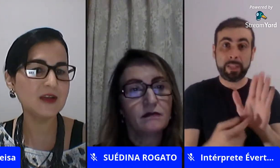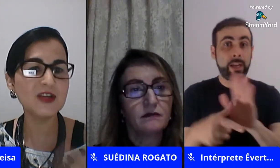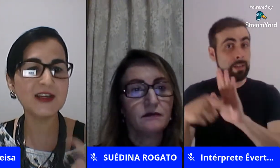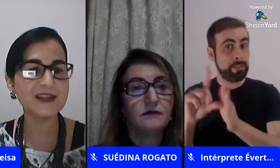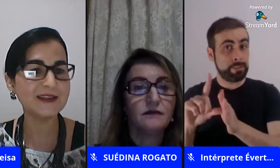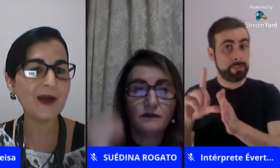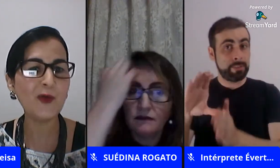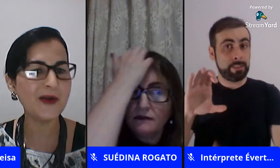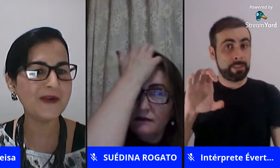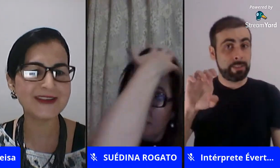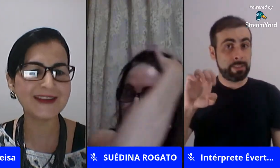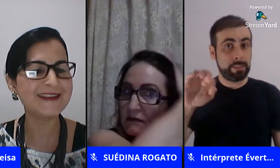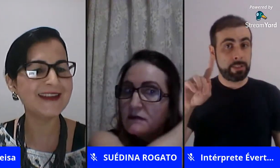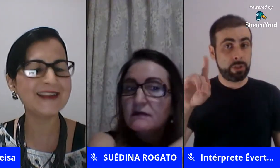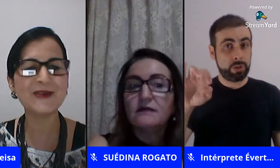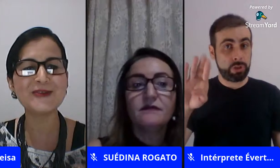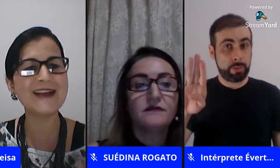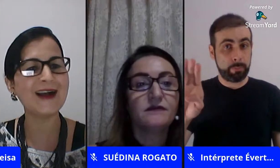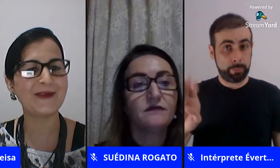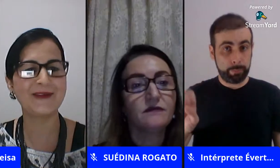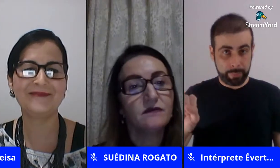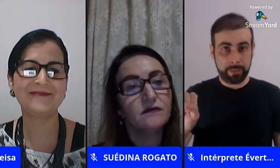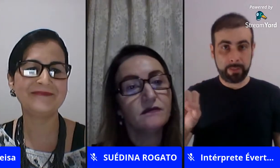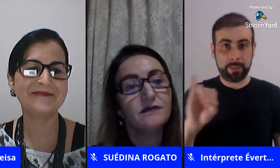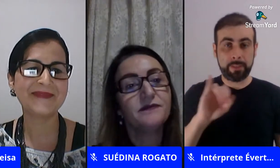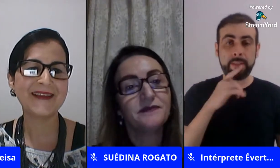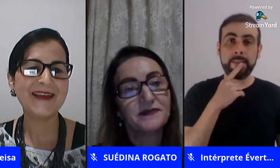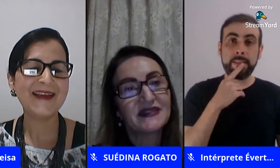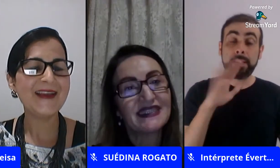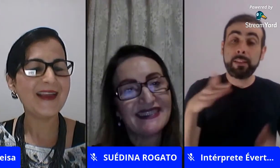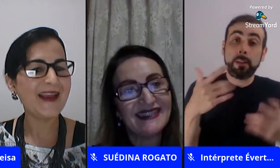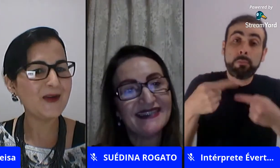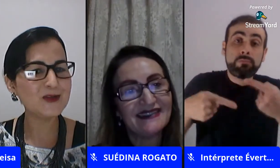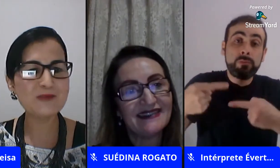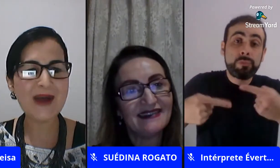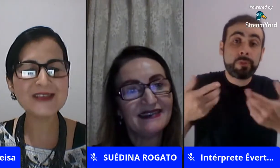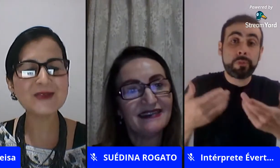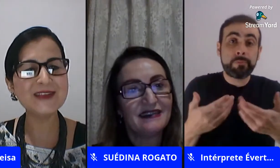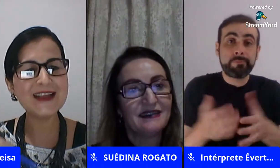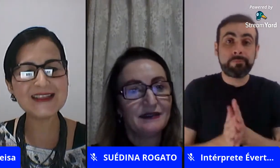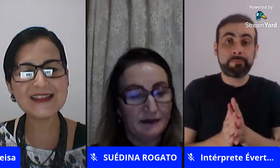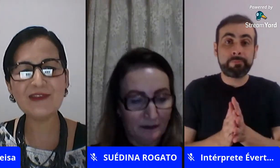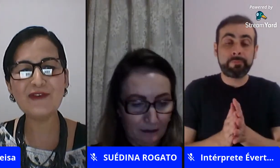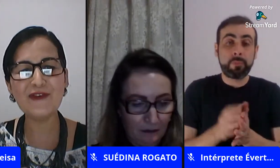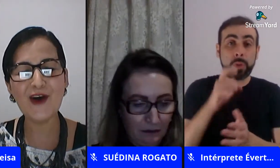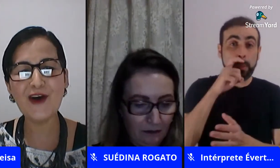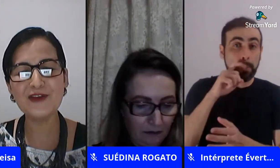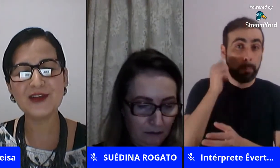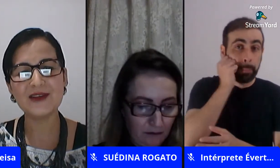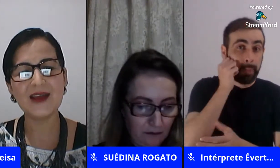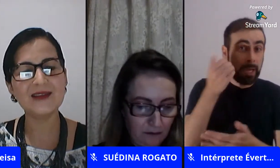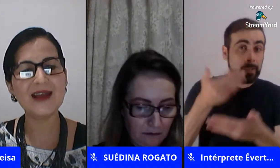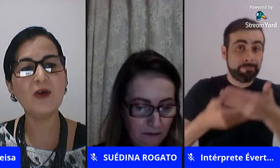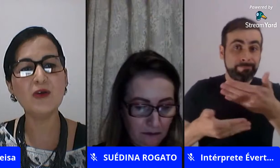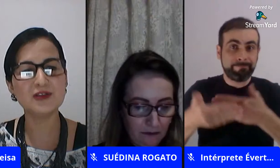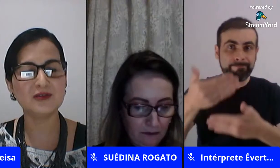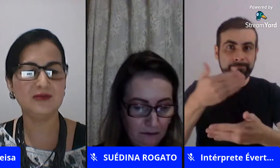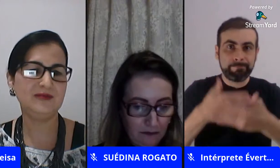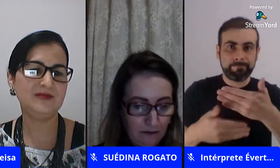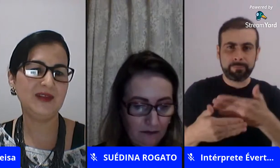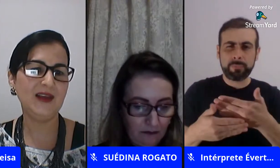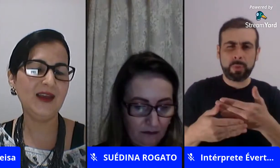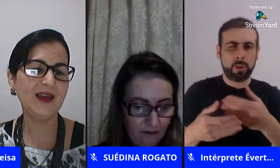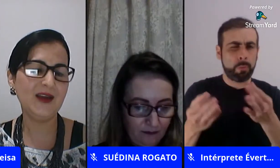vocês gostariam de acrescentar alguma coisa aqui gente é o diálogo os pais quando eles se envolvem dá